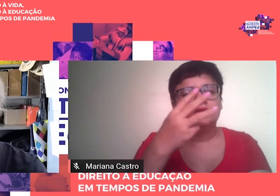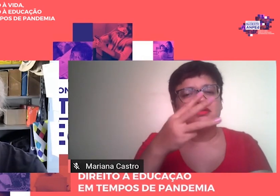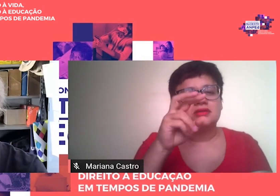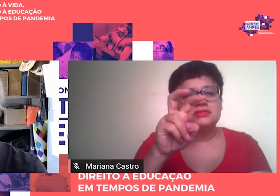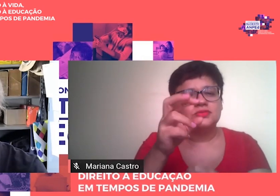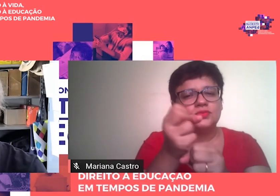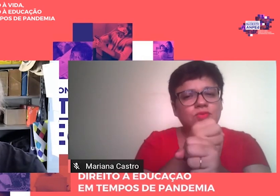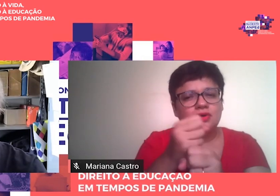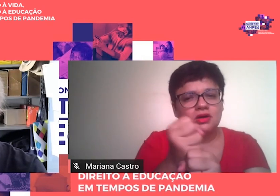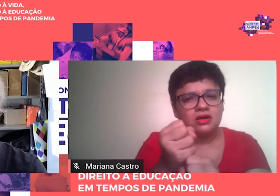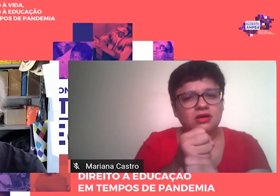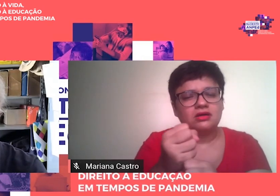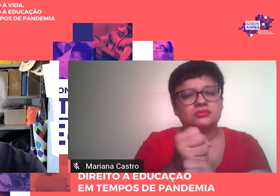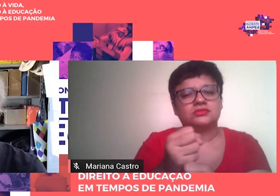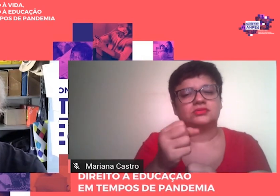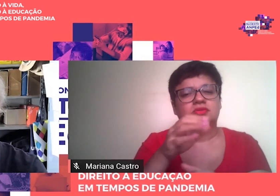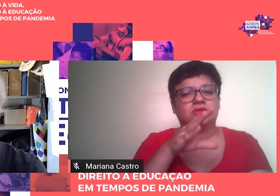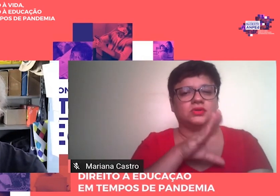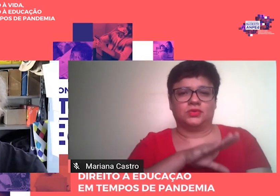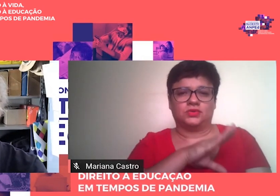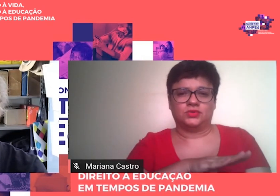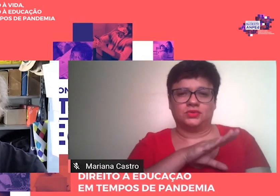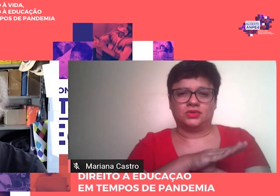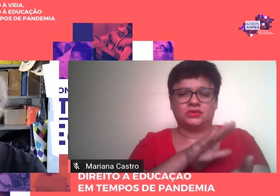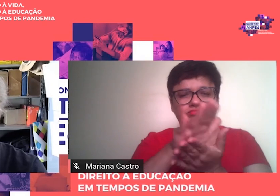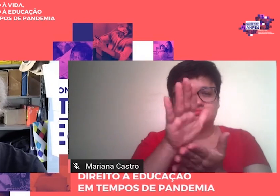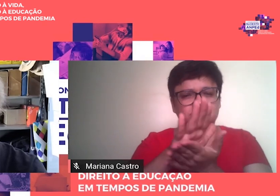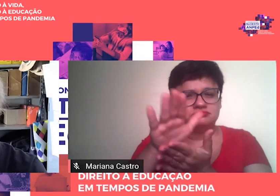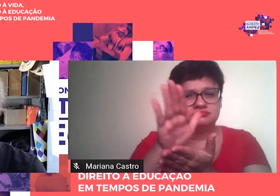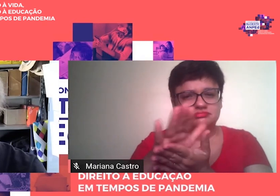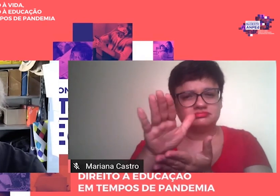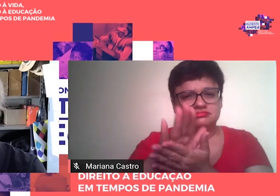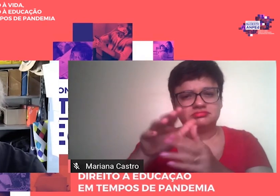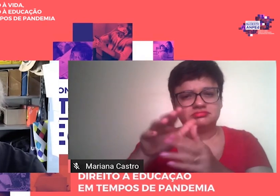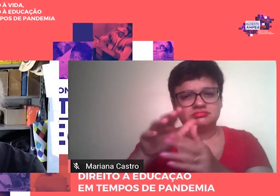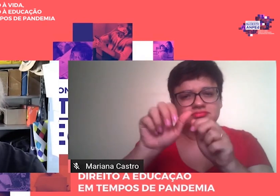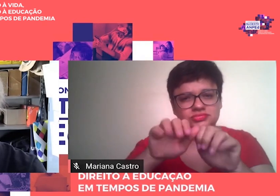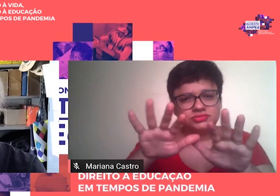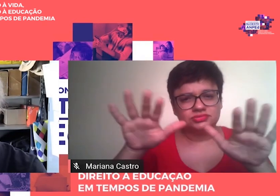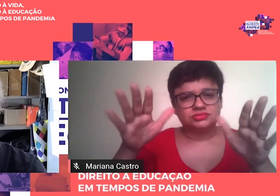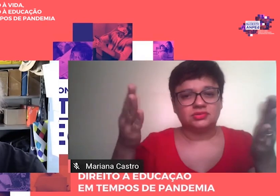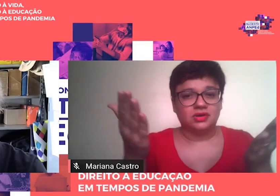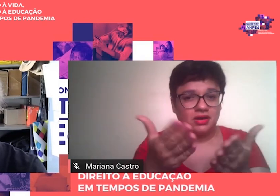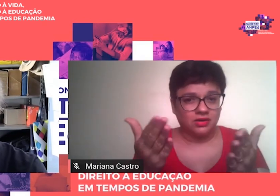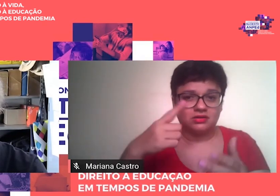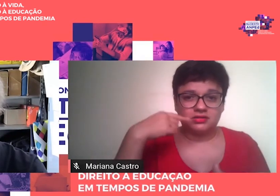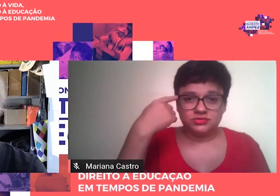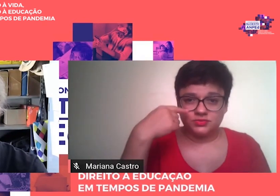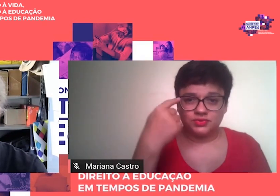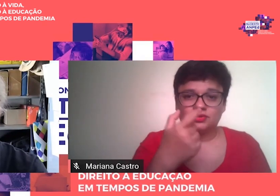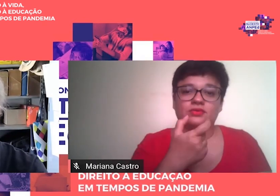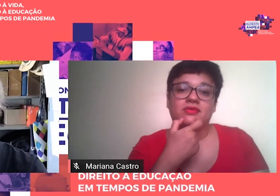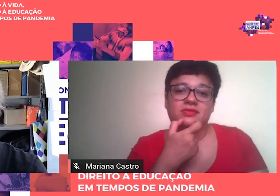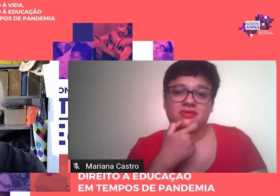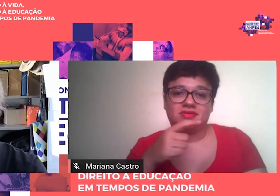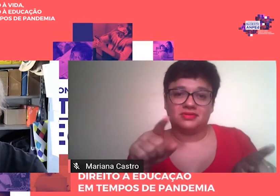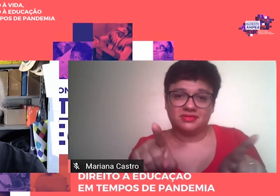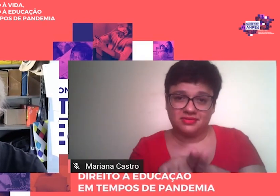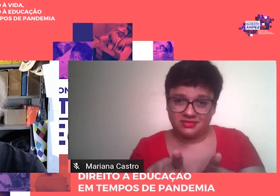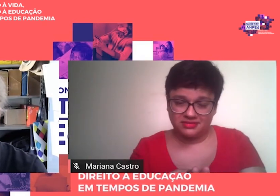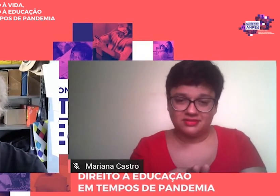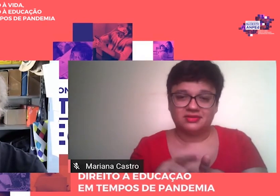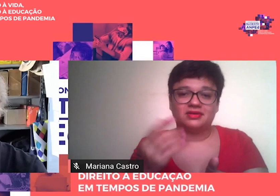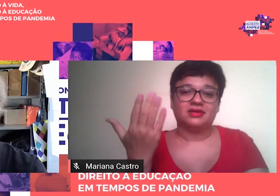circulação ininterrupta em língua portuguesa, agora também editada em espanhol e inglês. No prefácio à última